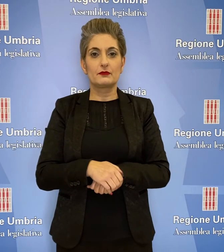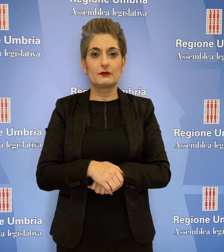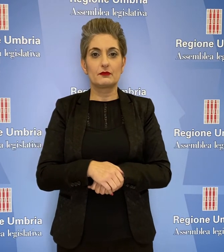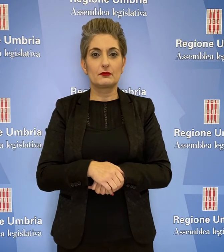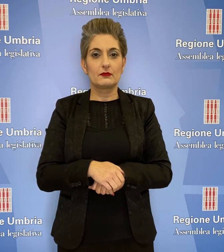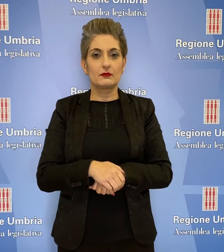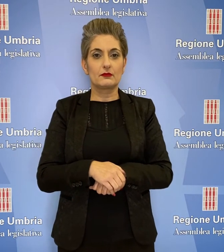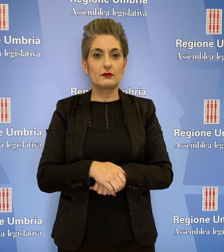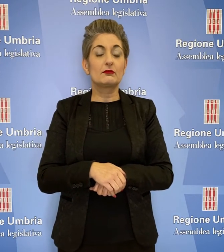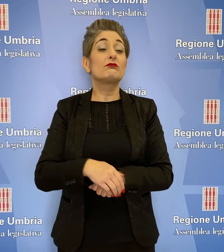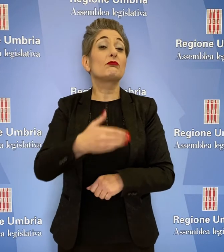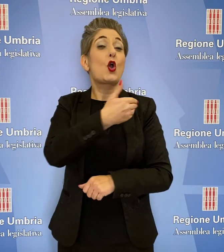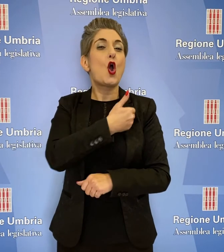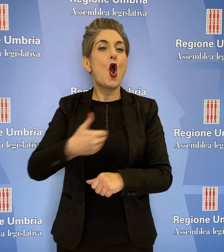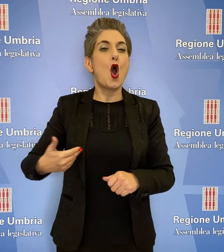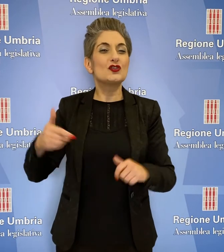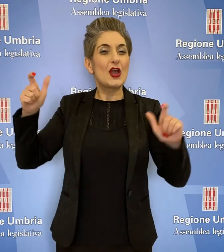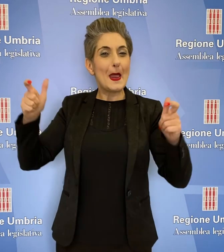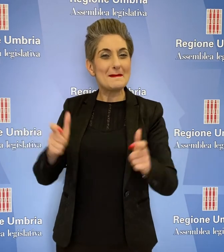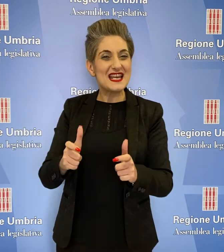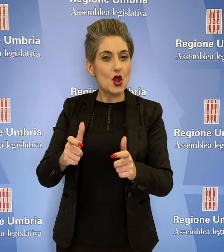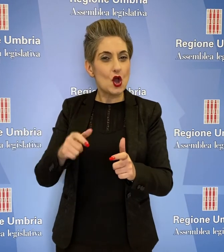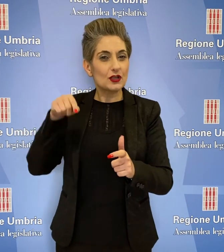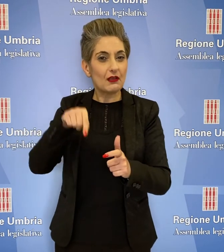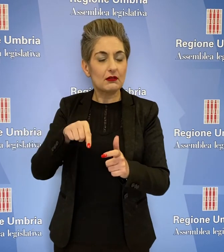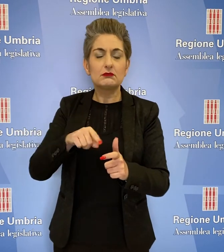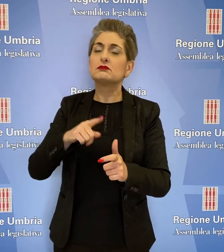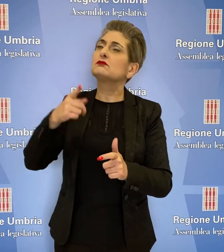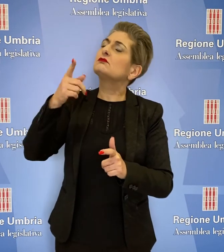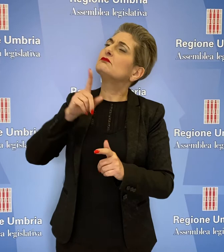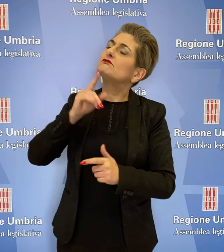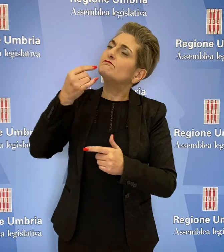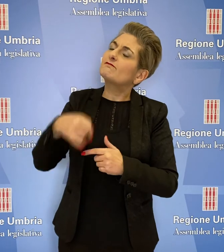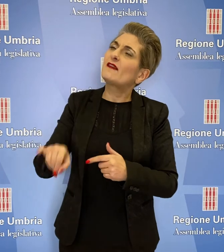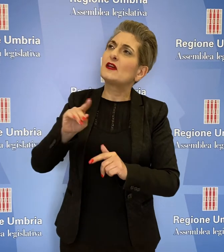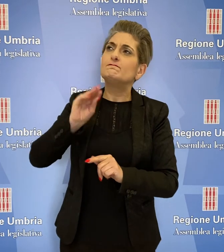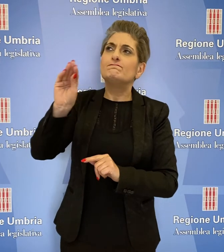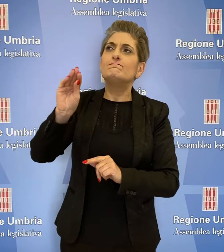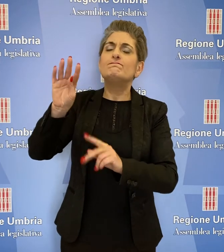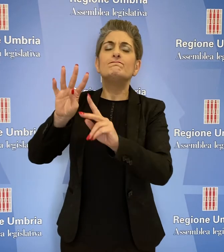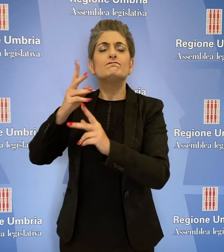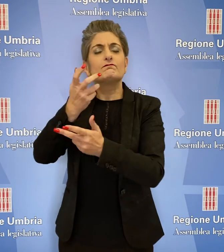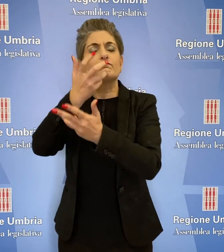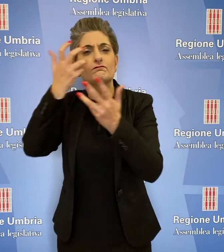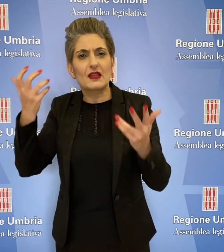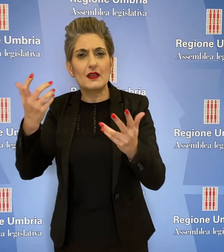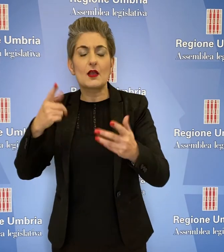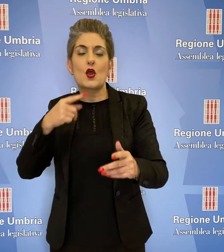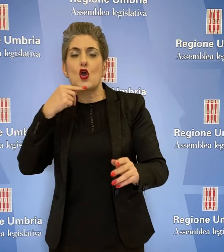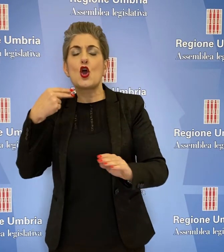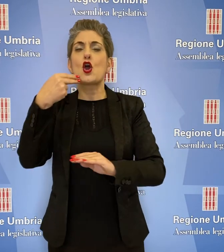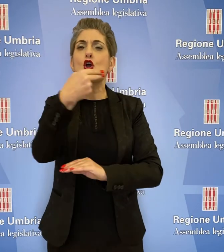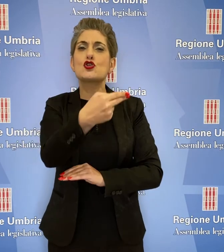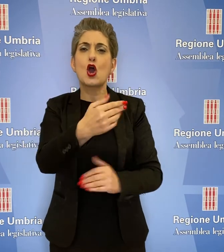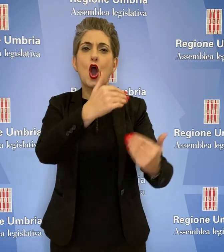Tutti i consiglieri di minoranza hanno infine chiesto spiegazioni circa la nomina del